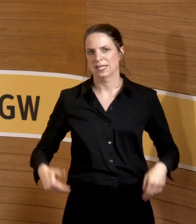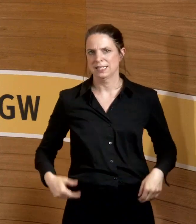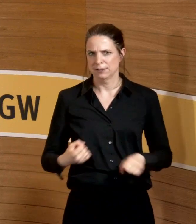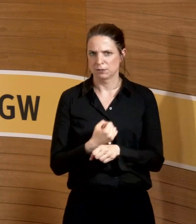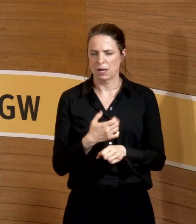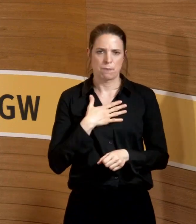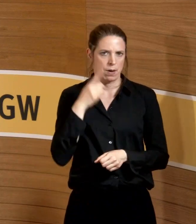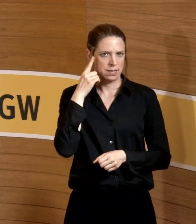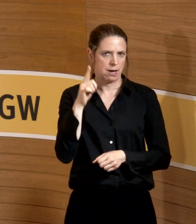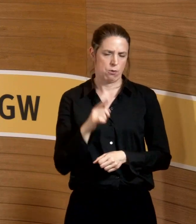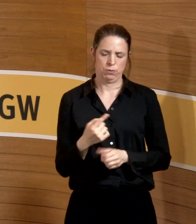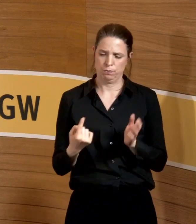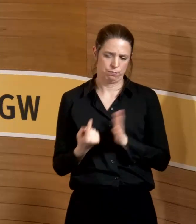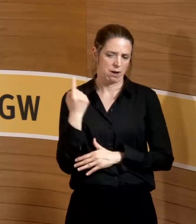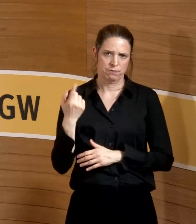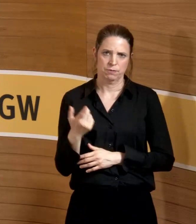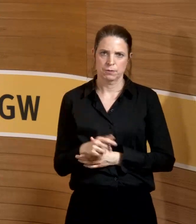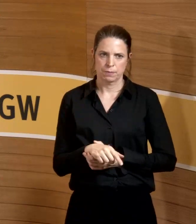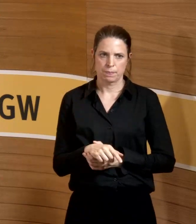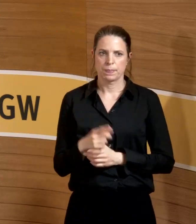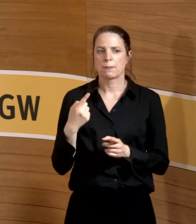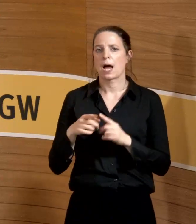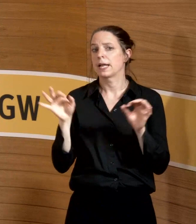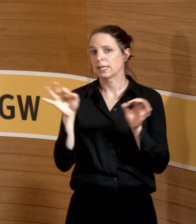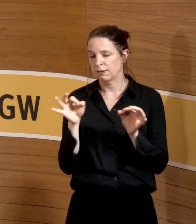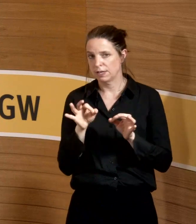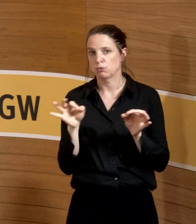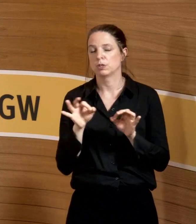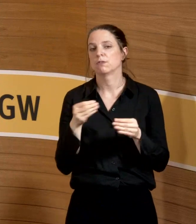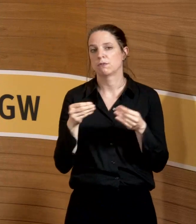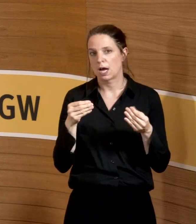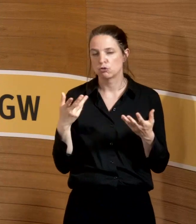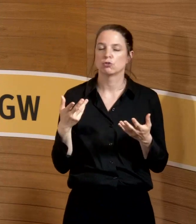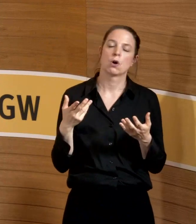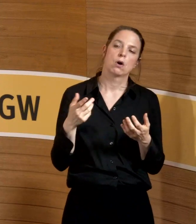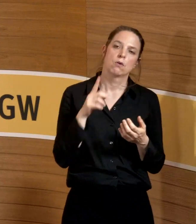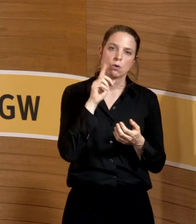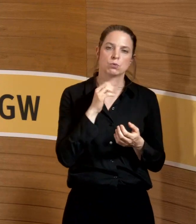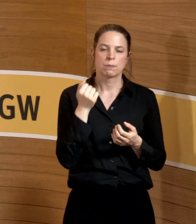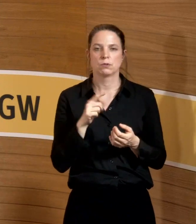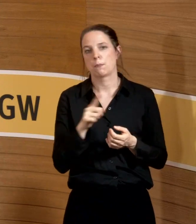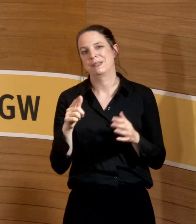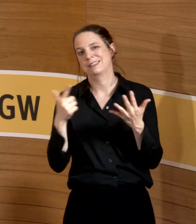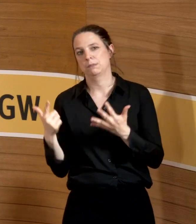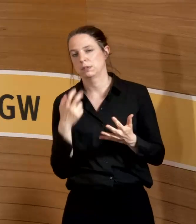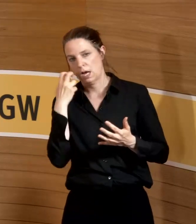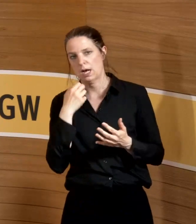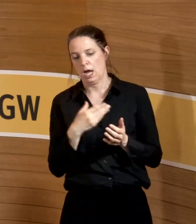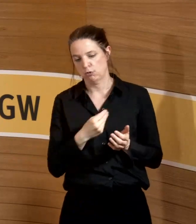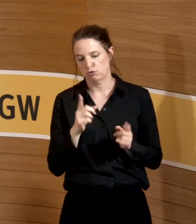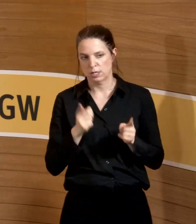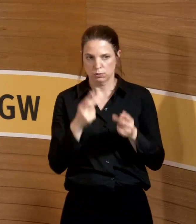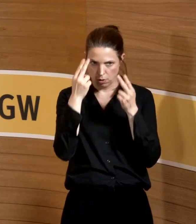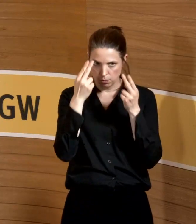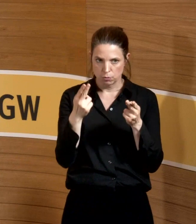ist in meinen Augen undink. Aber natürlich andere Gefährdungen, Gefahrstoffe, die in Muttermilch gehen und dann soll sie bis zum siebten Lebensjahr stillen, sind